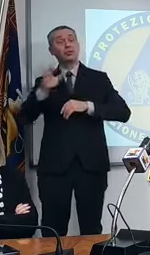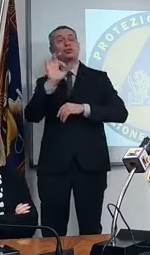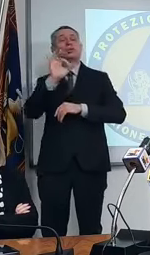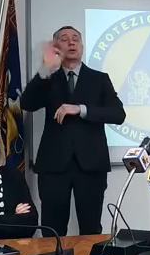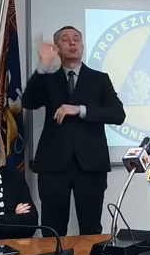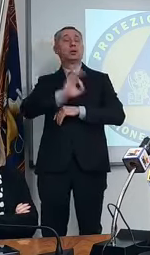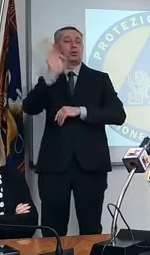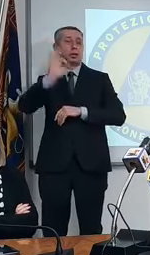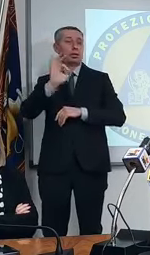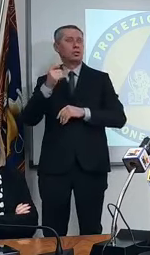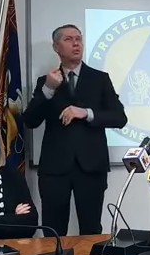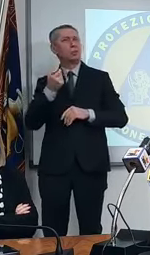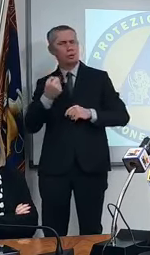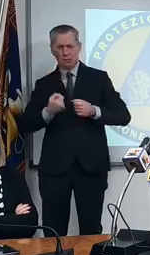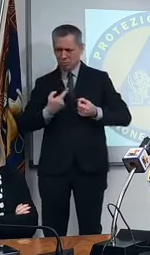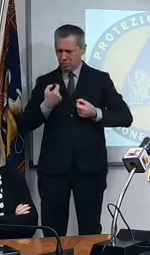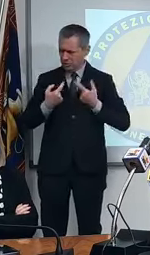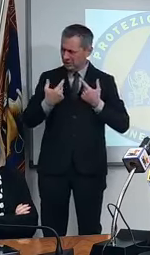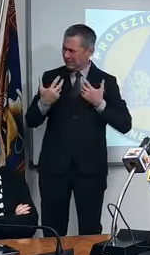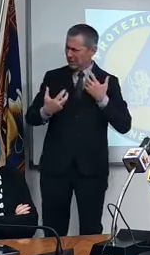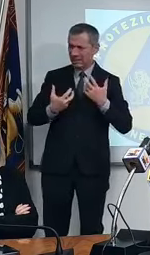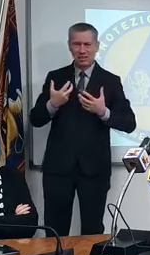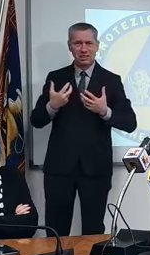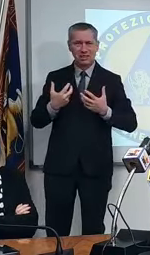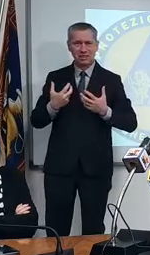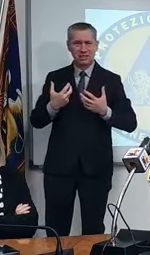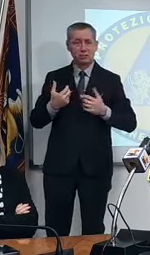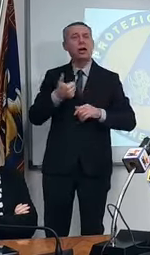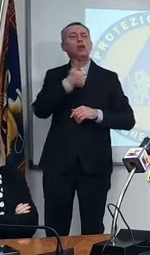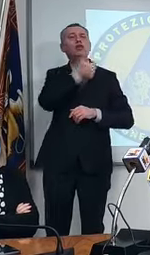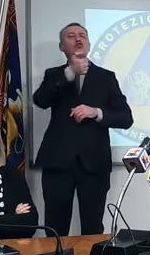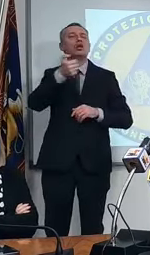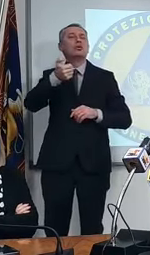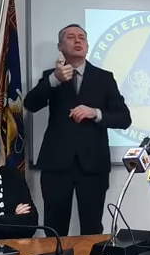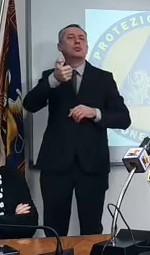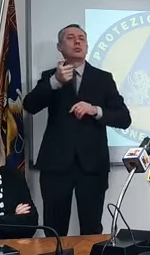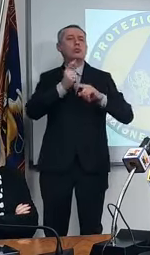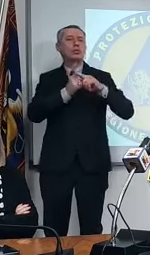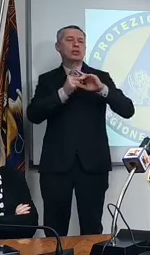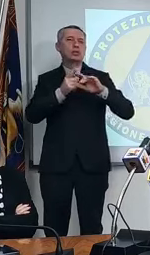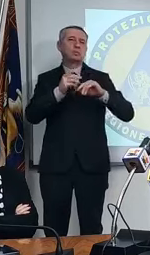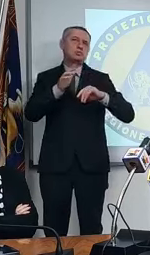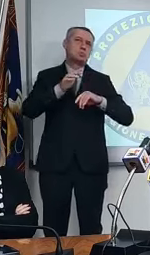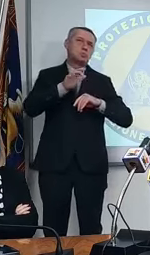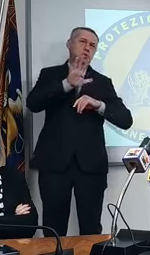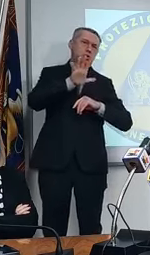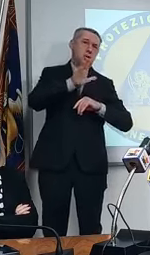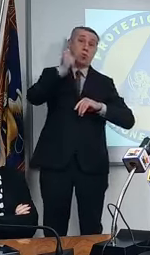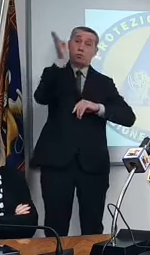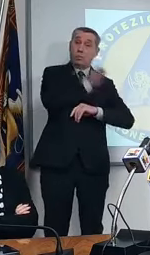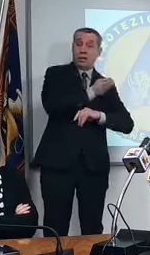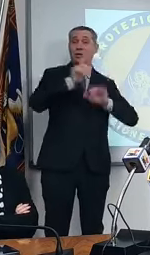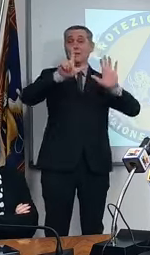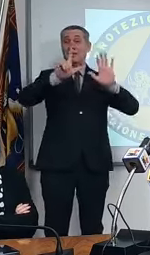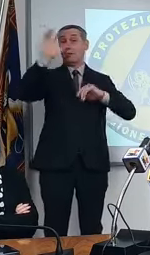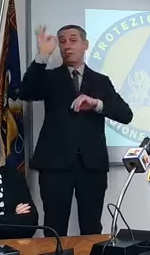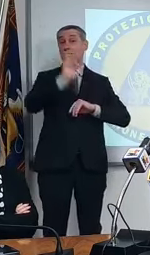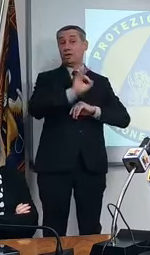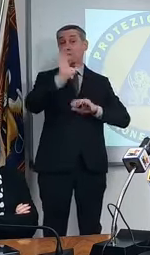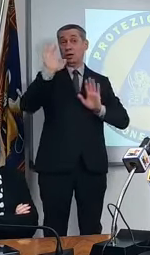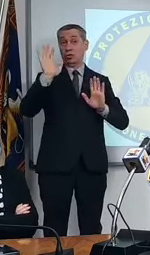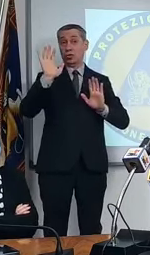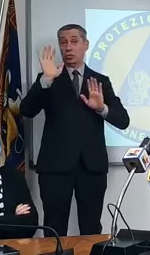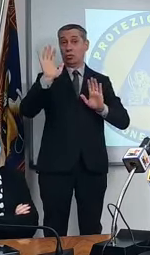avrà sintomi. E su 100 positivi, almeno il 5-7% dati internazionali, che,